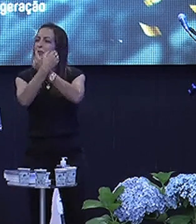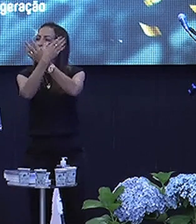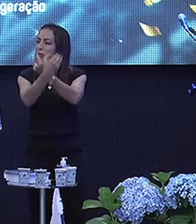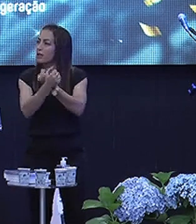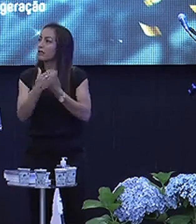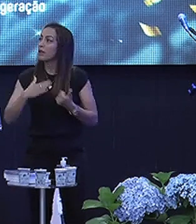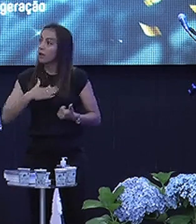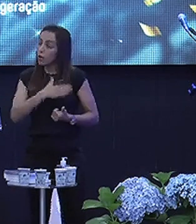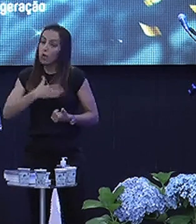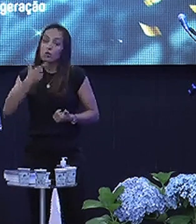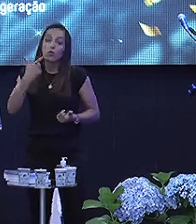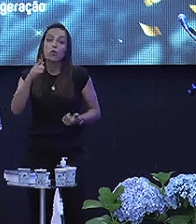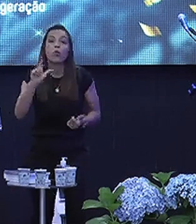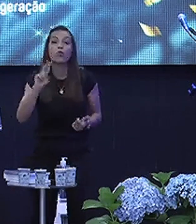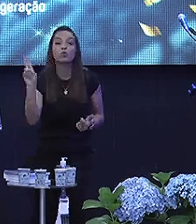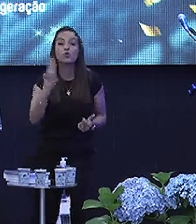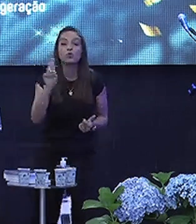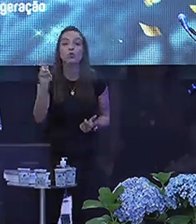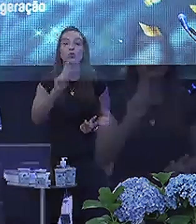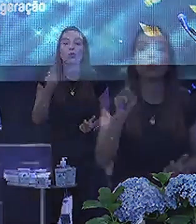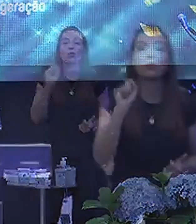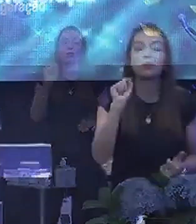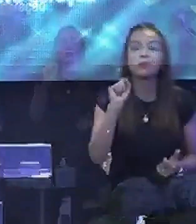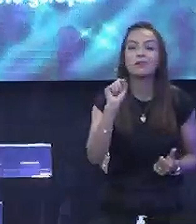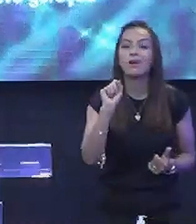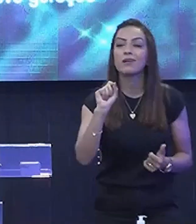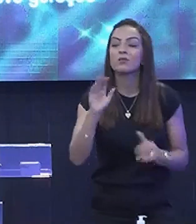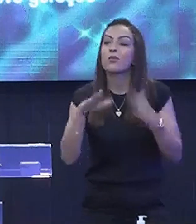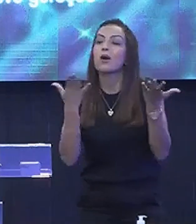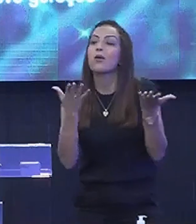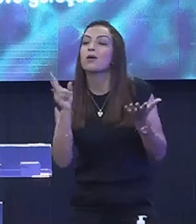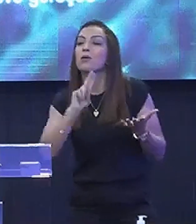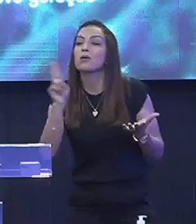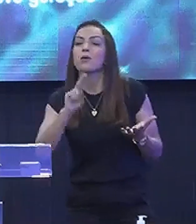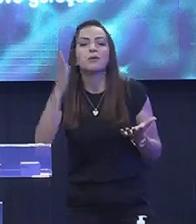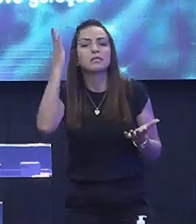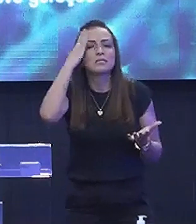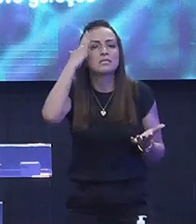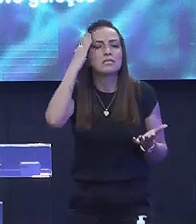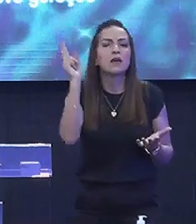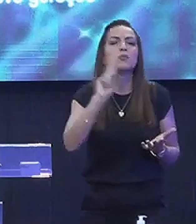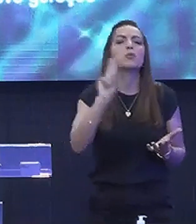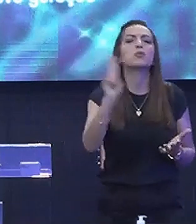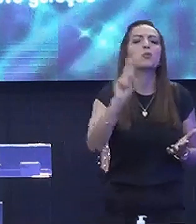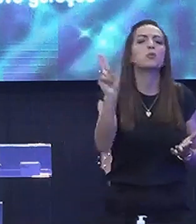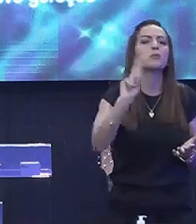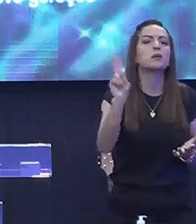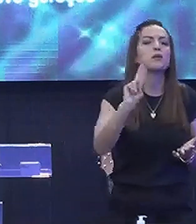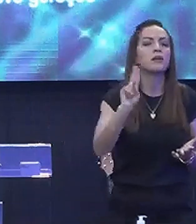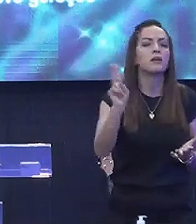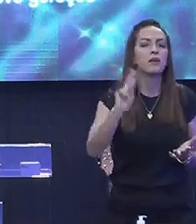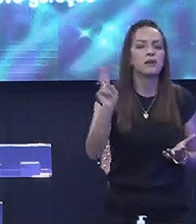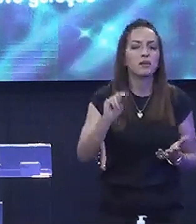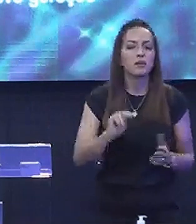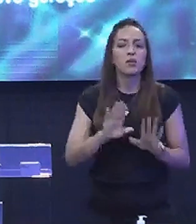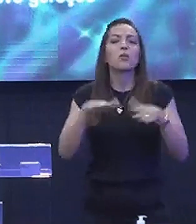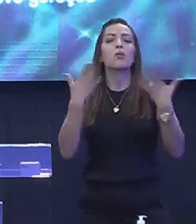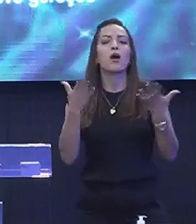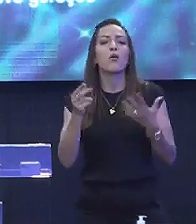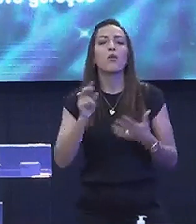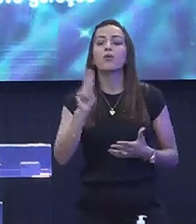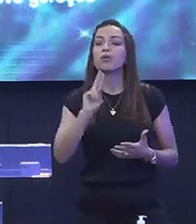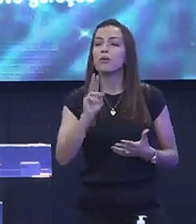Eu gosto do outro nome Que se dá para o casulo Quem sabe o outro nome Que a gente usa para o casulo